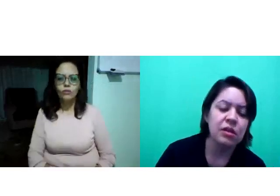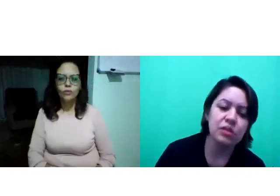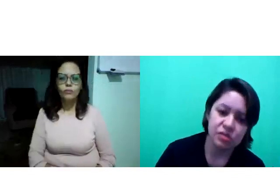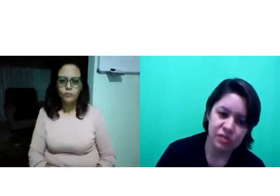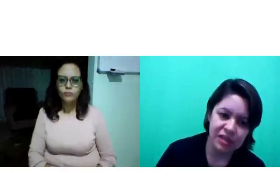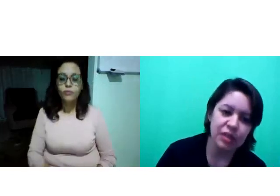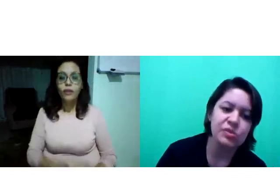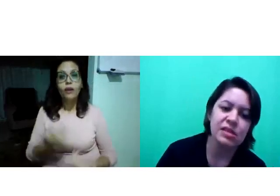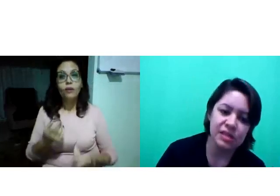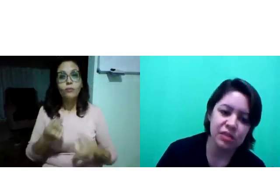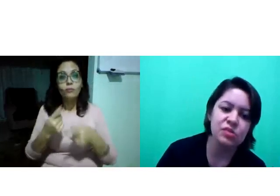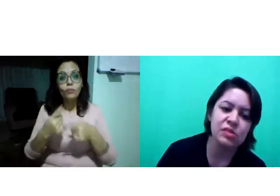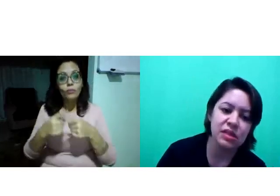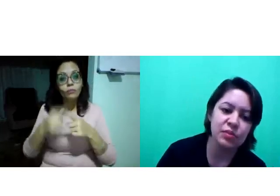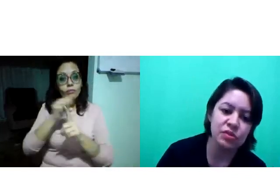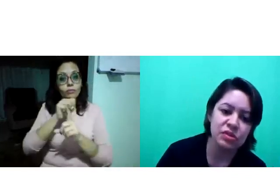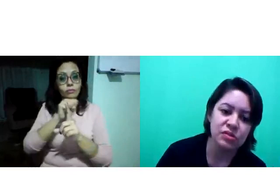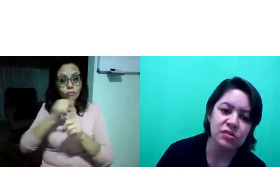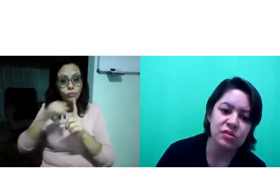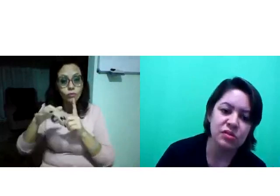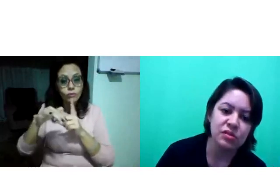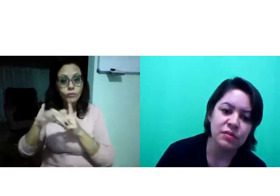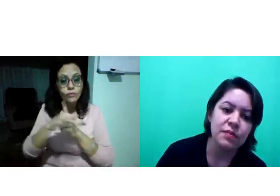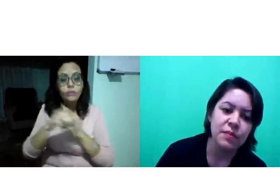E nós conseguimos, assim nós conseguimos.